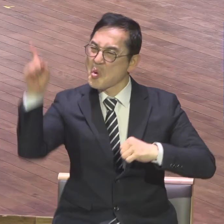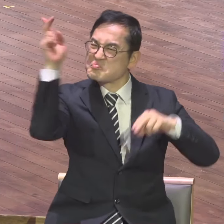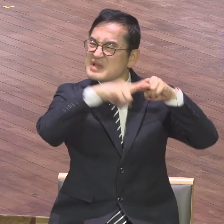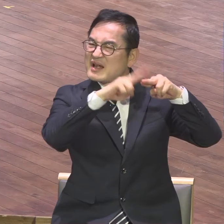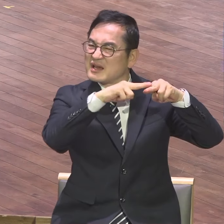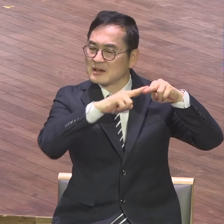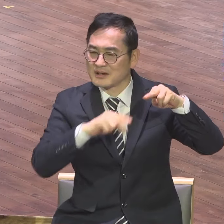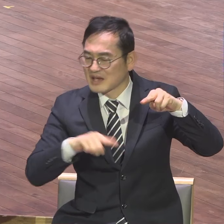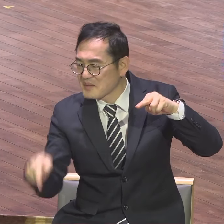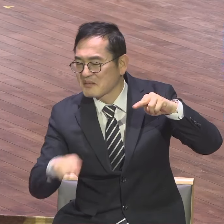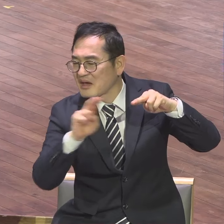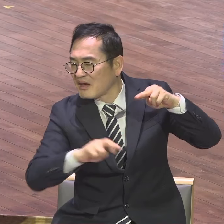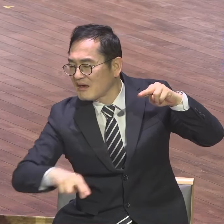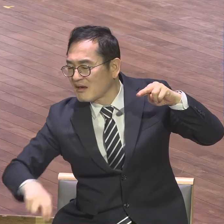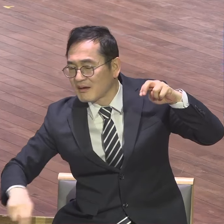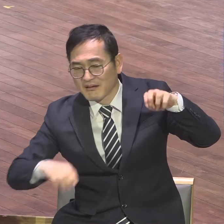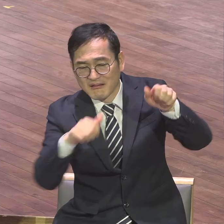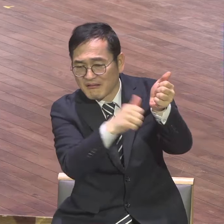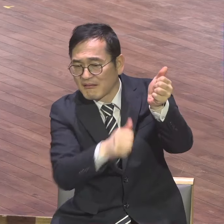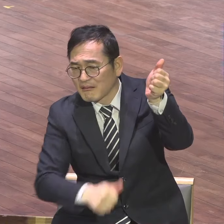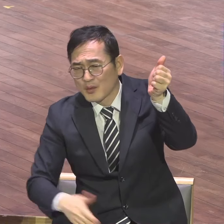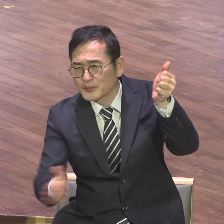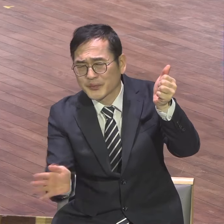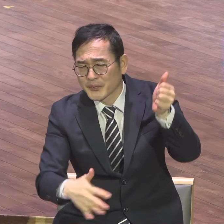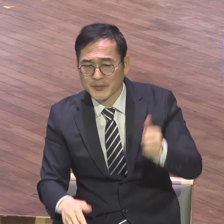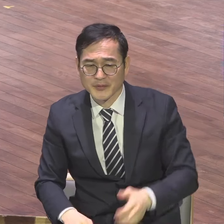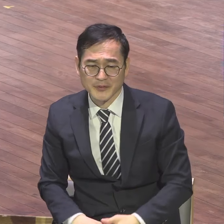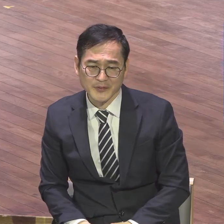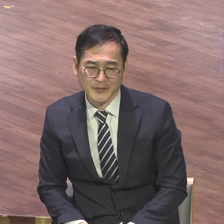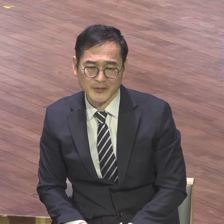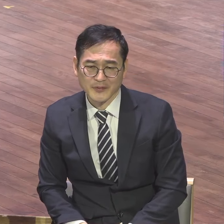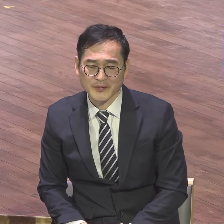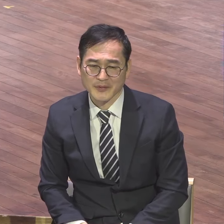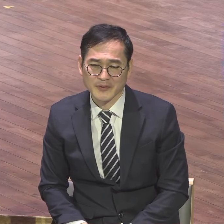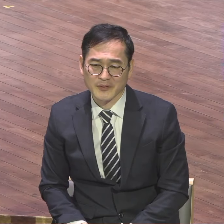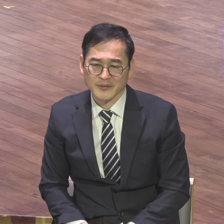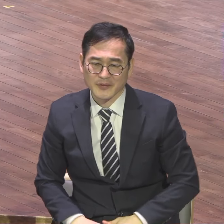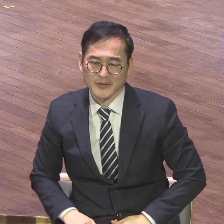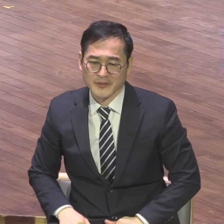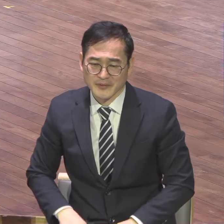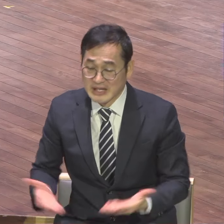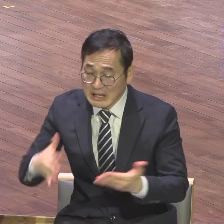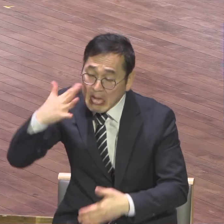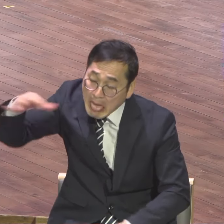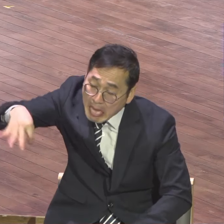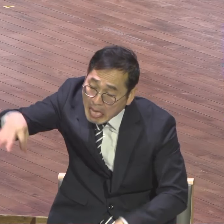그렇게 느끼는 건 서열이 없어요 하나님께서 시간표에 따라서 맡겨주신 것이다